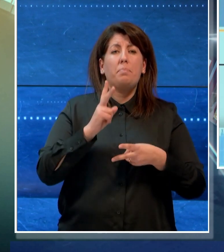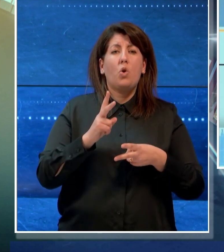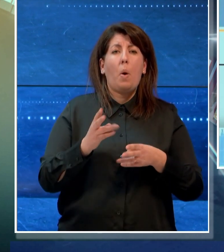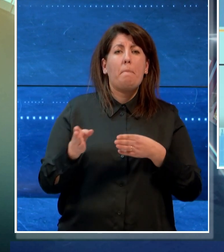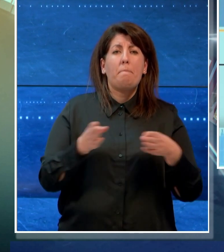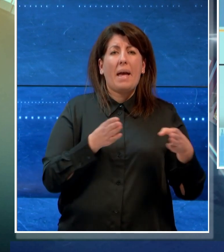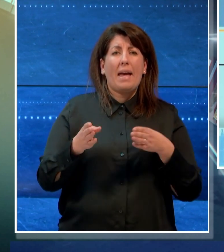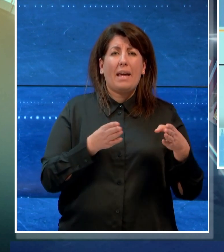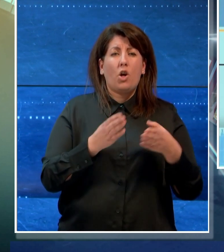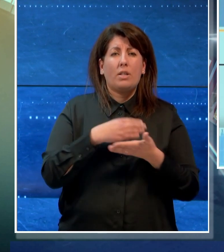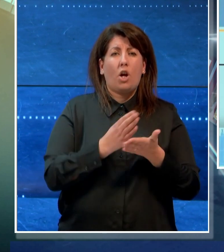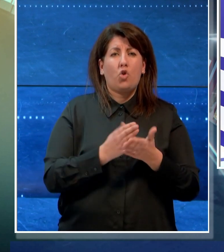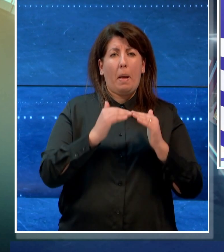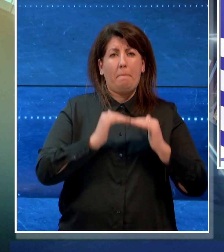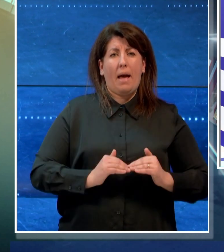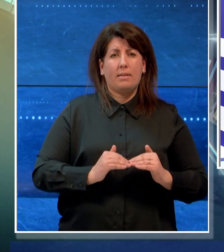bassa stagione.